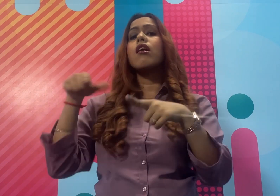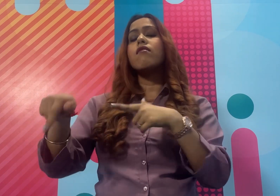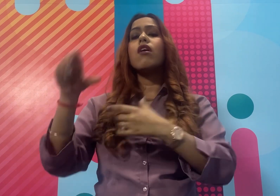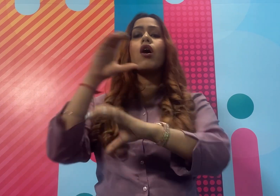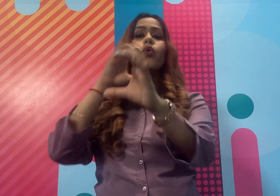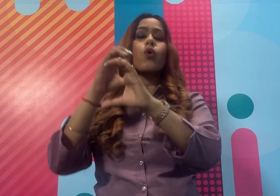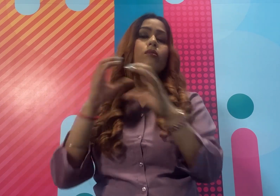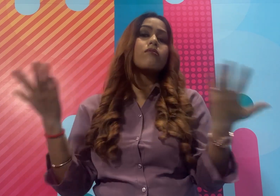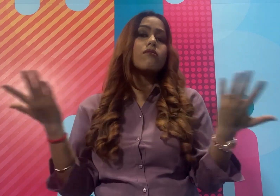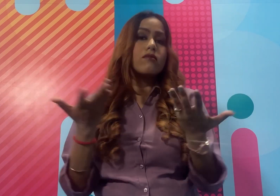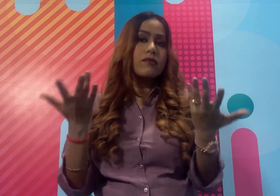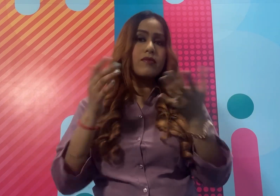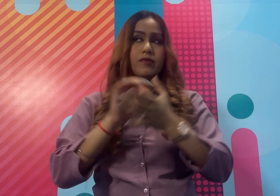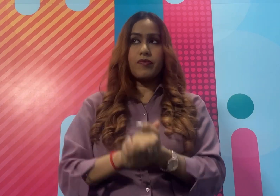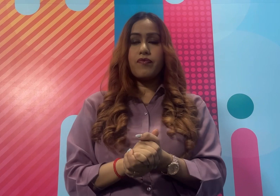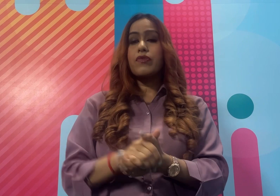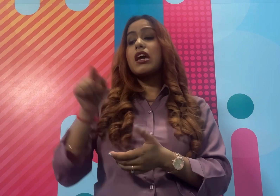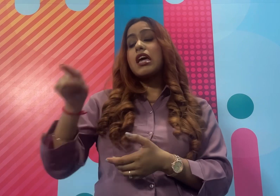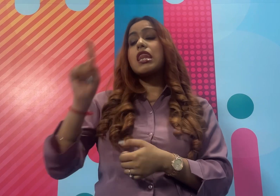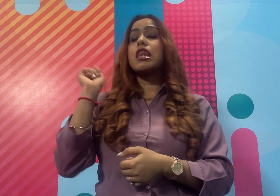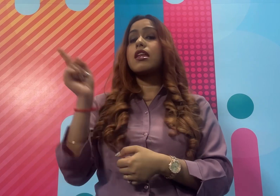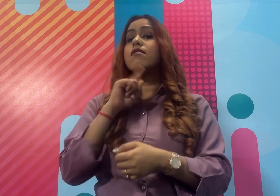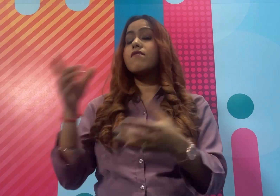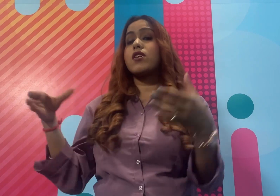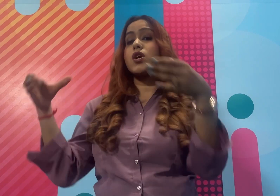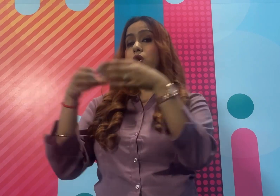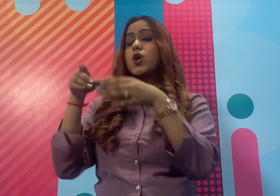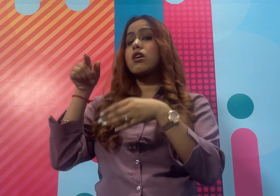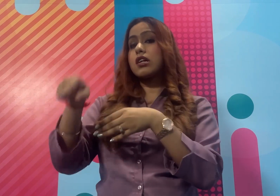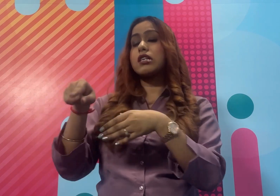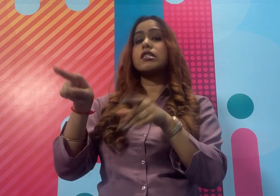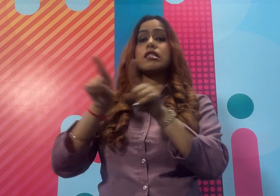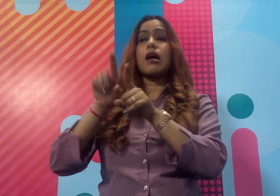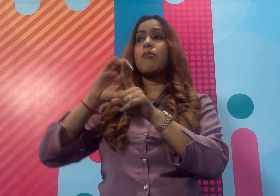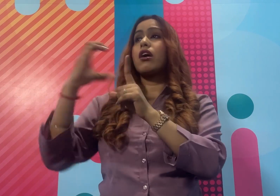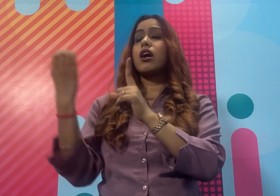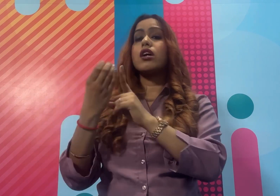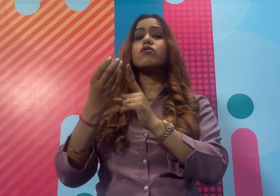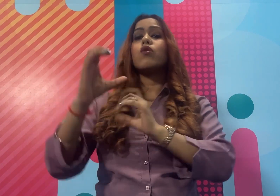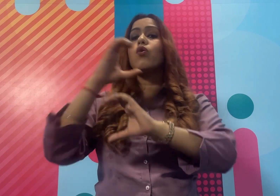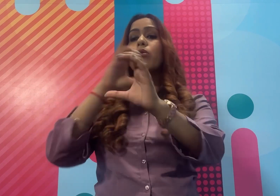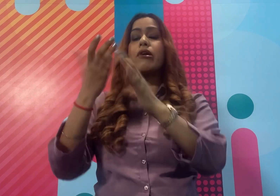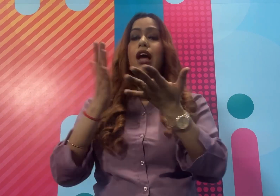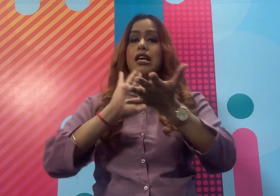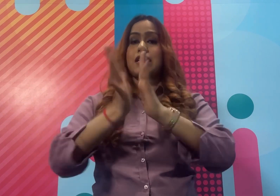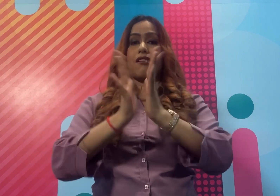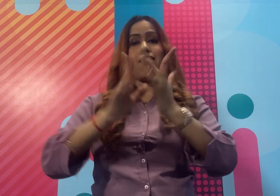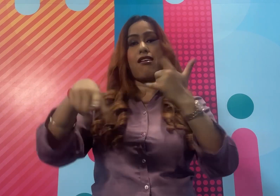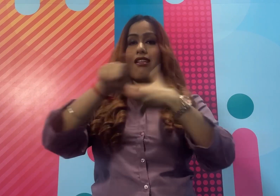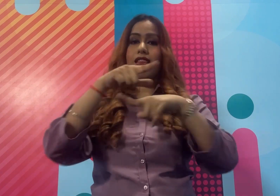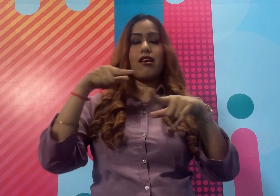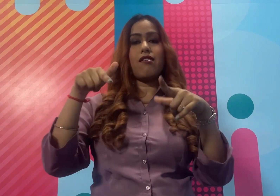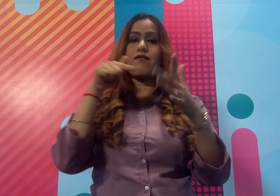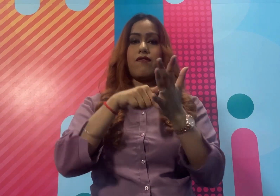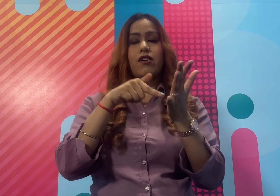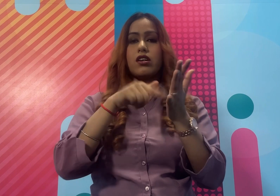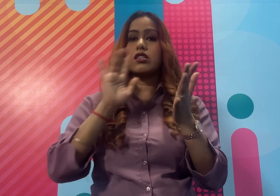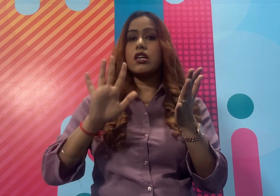किस language में communicate करती है तो deaf community जिस language में communicate करती है उसे हम sign